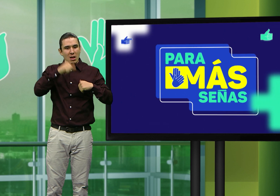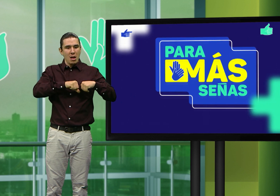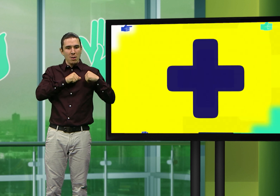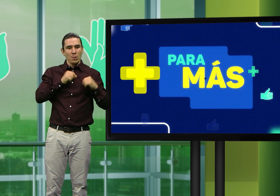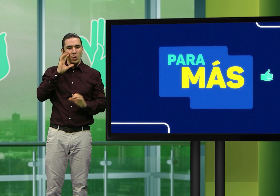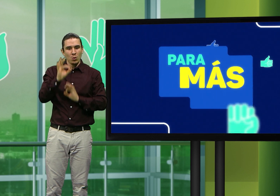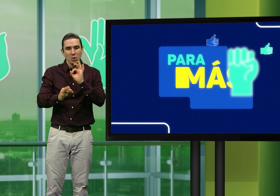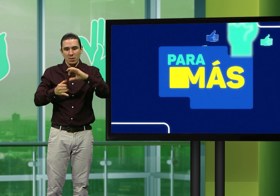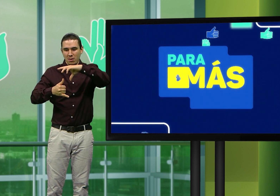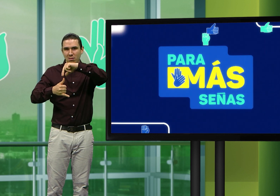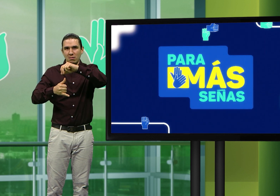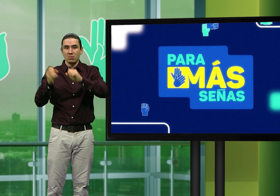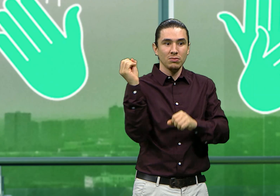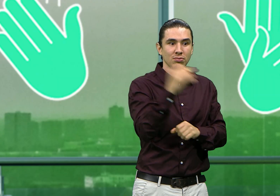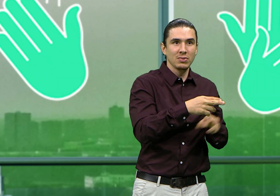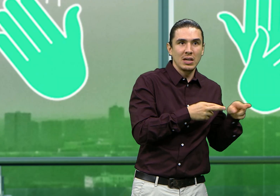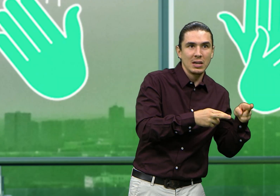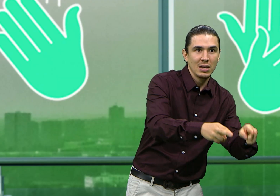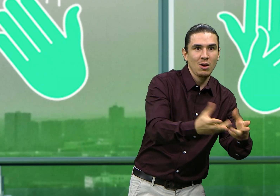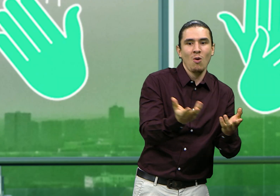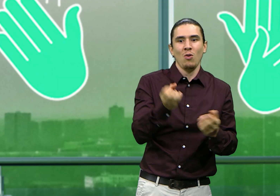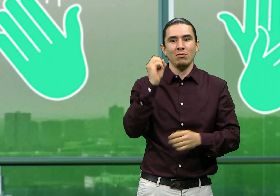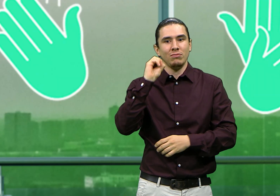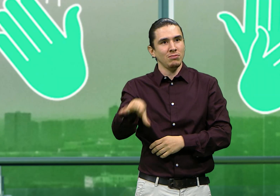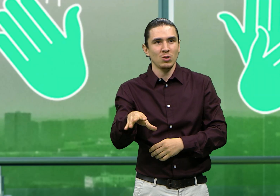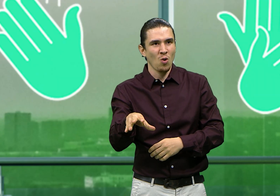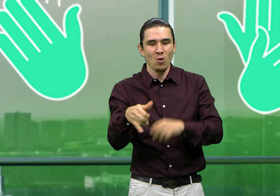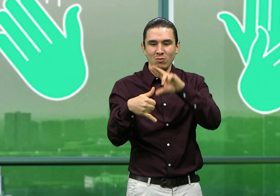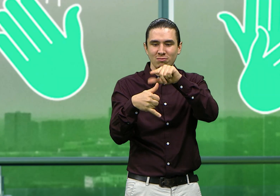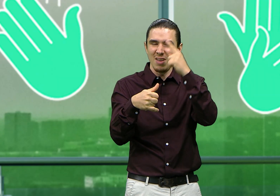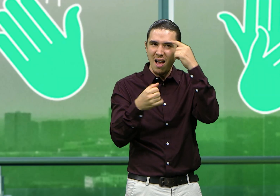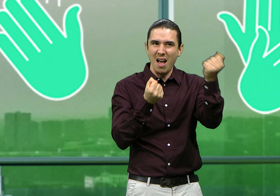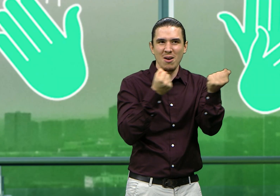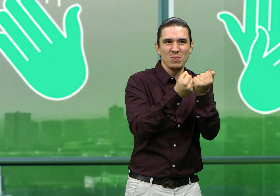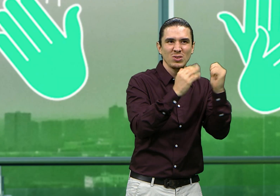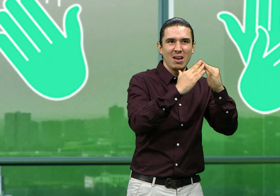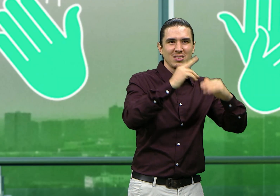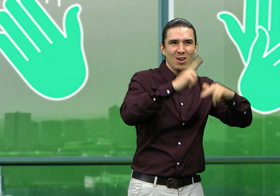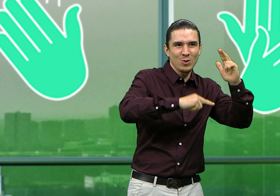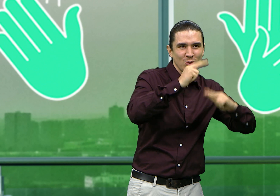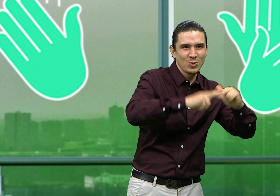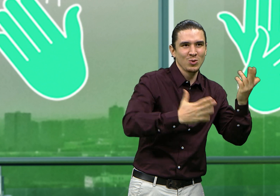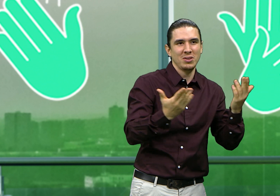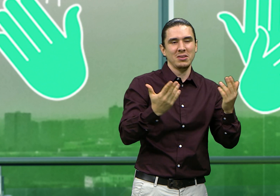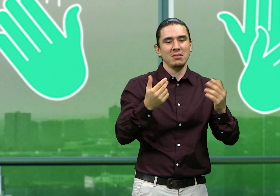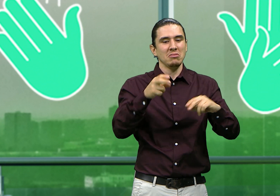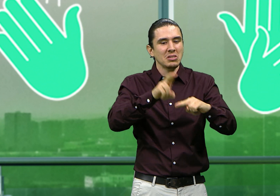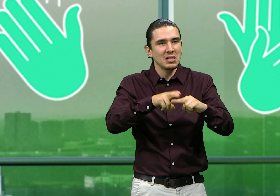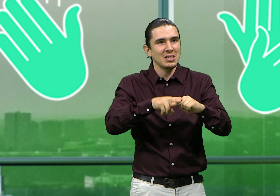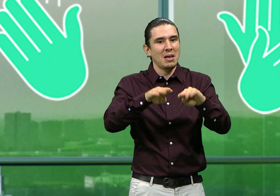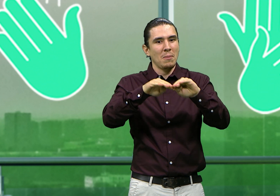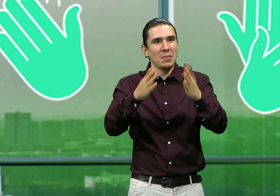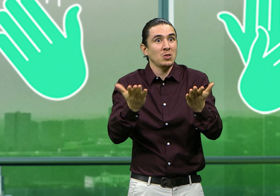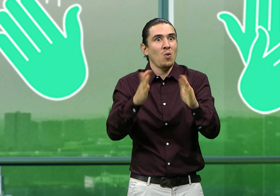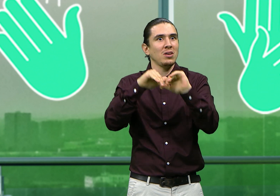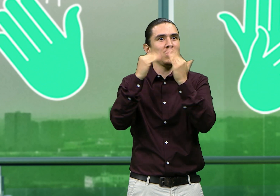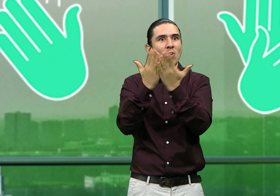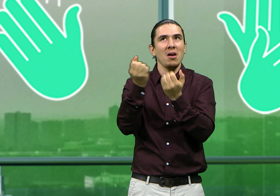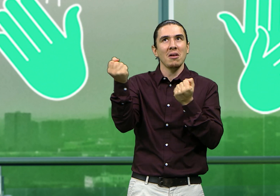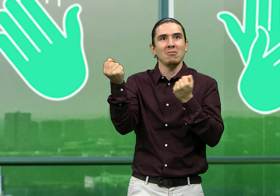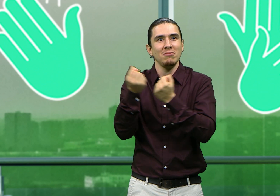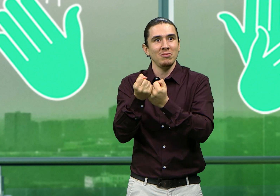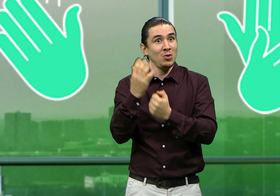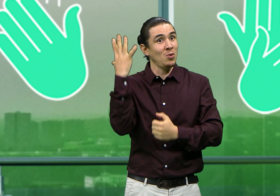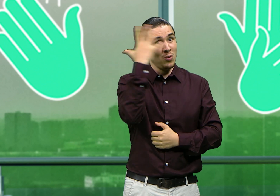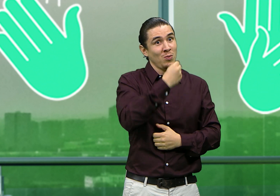Un informe muy interesante, para generar conciencia y cuidar nuestra naturaleza, esto con las botellitas de amor, no generemos más